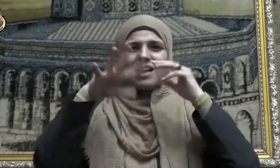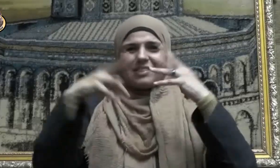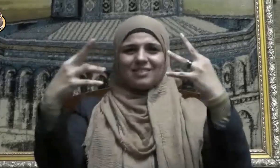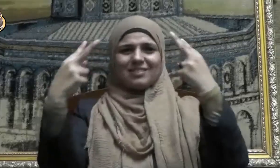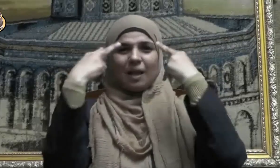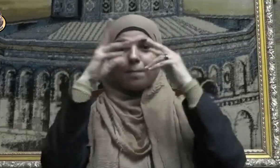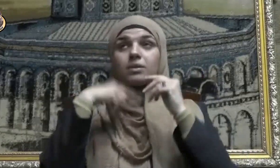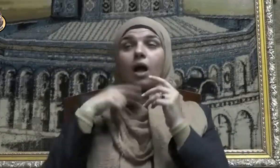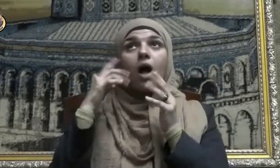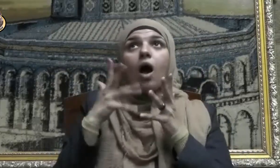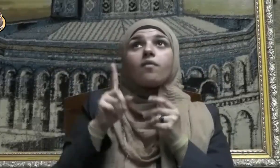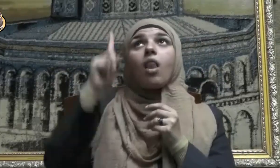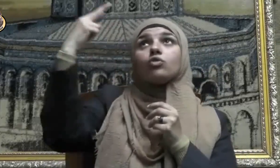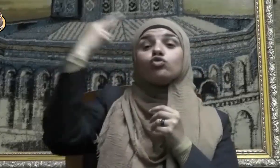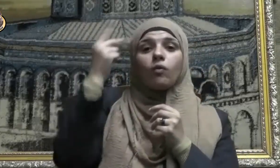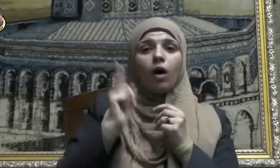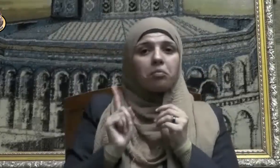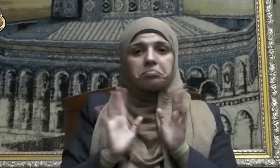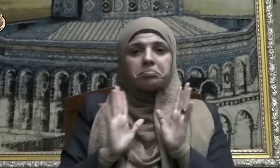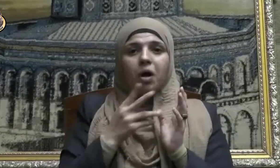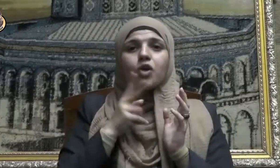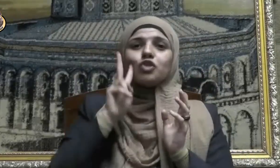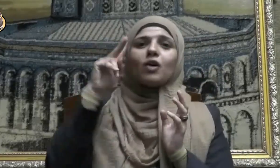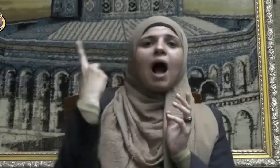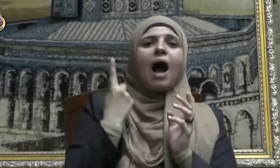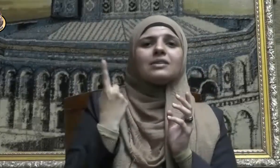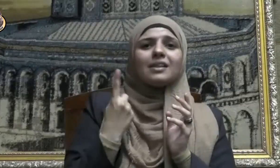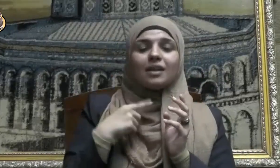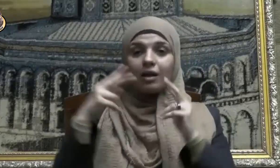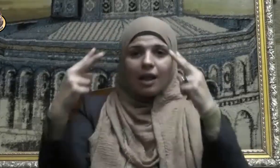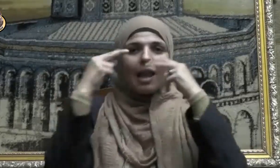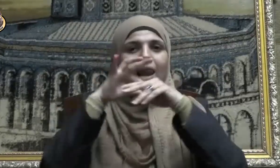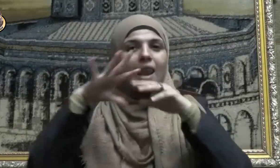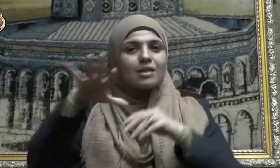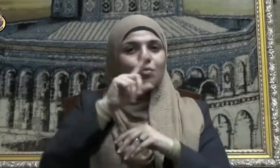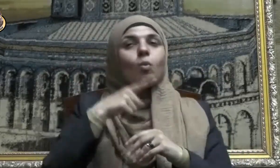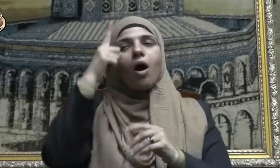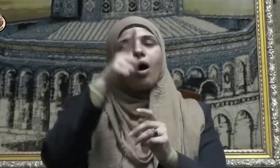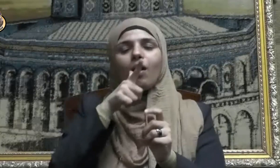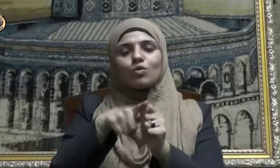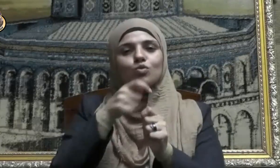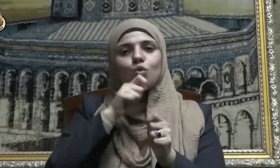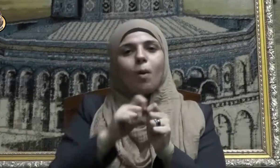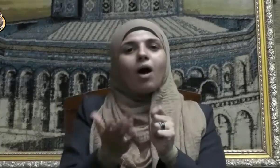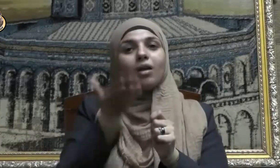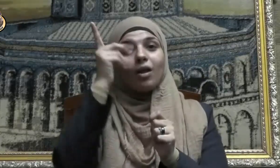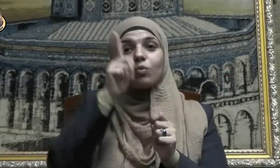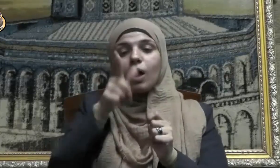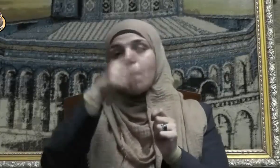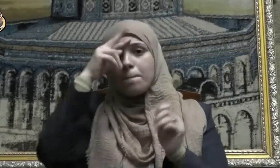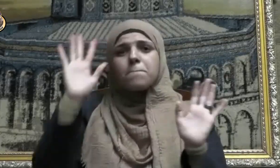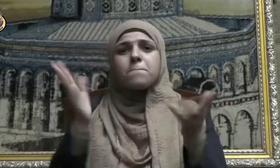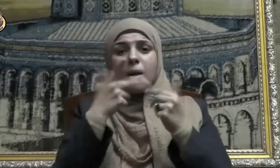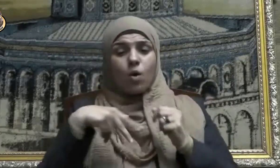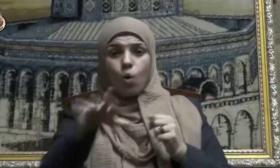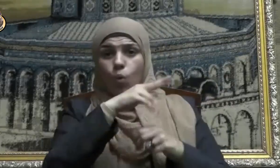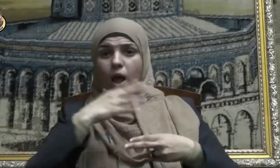يذكرون الله إلا قليلا وقال سبحانه وما منعهم أن تقبل منهم